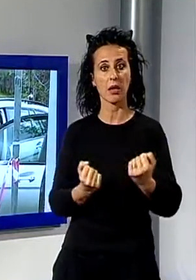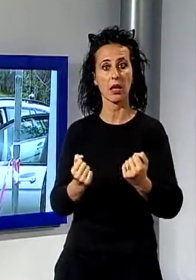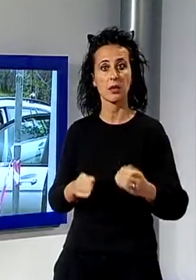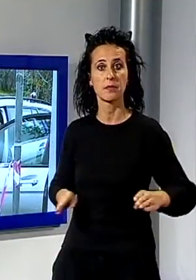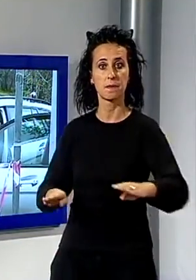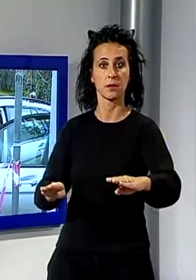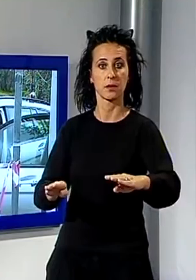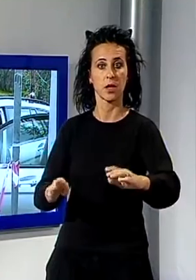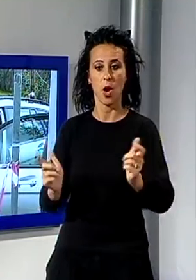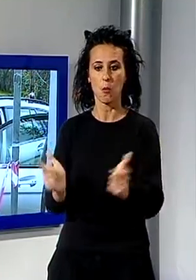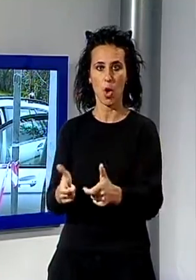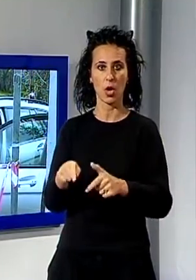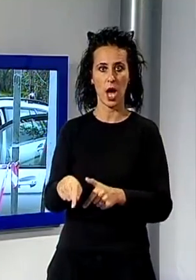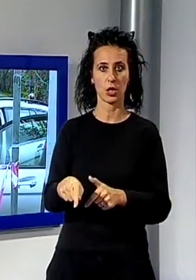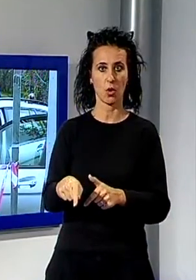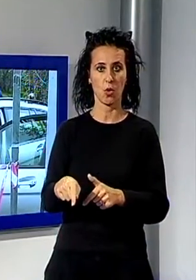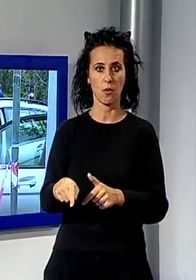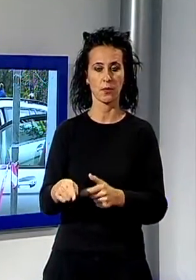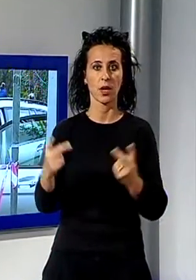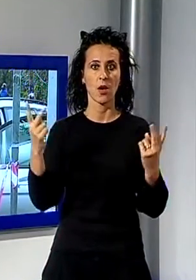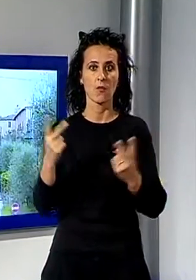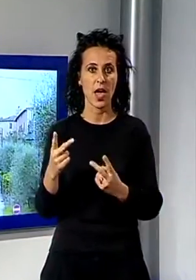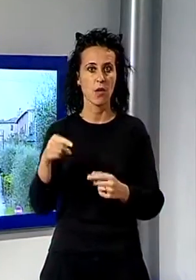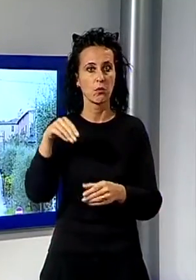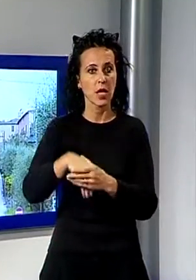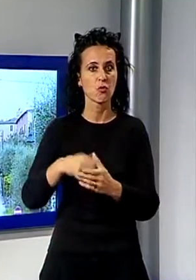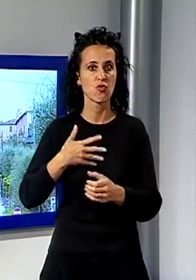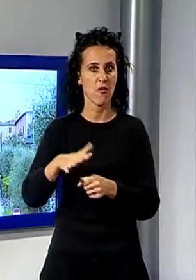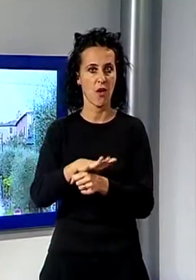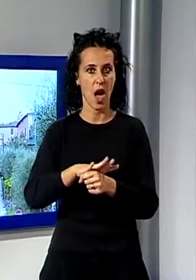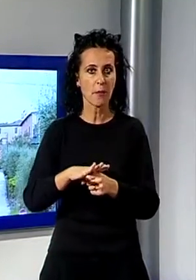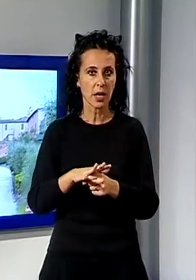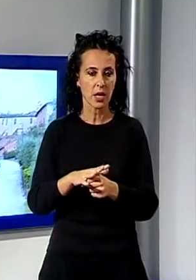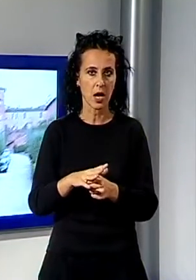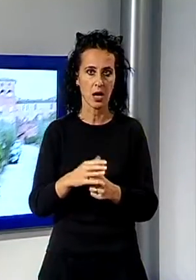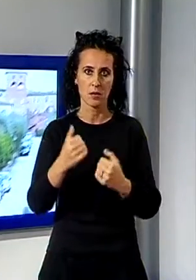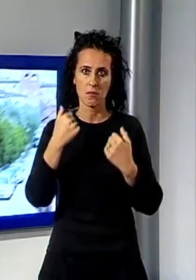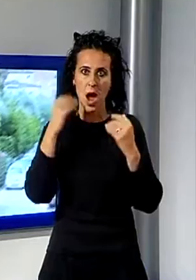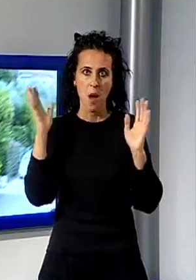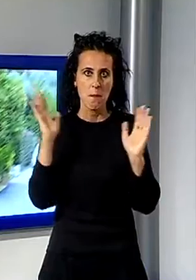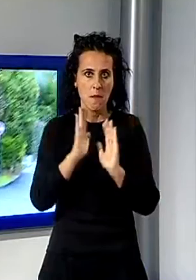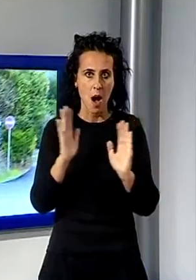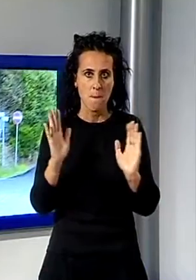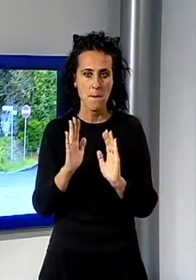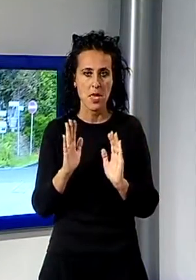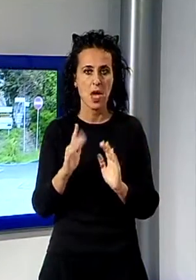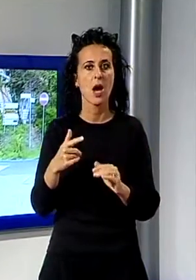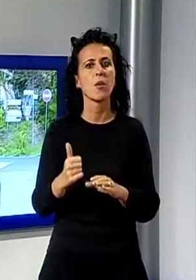rifurtiva. Sono stati attimi di vero terrore quelli vissuti giovedì mattina da un rappresentante orafo di Monte Carlo e dalla sua